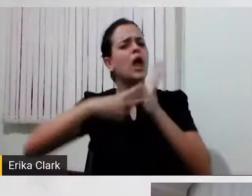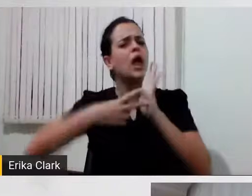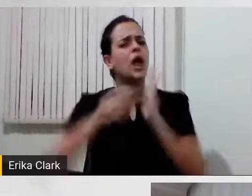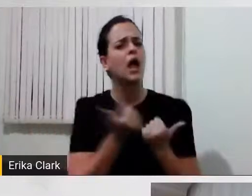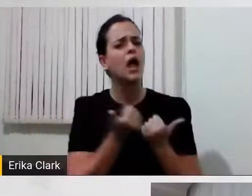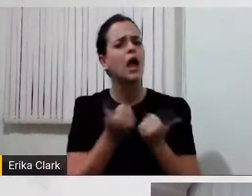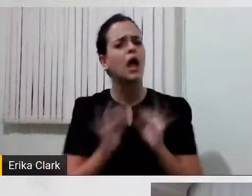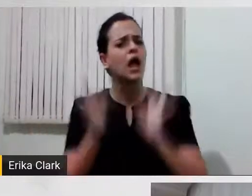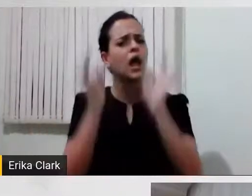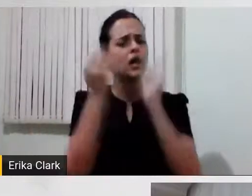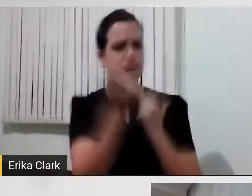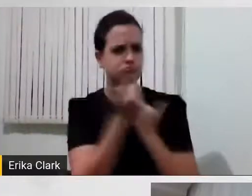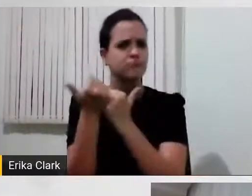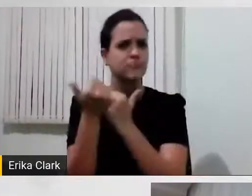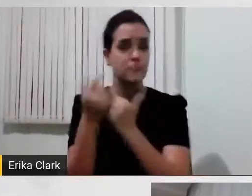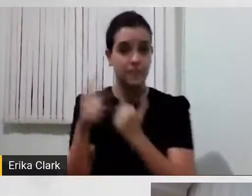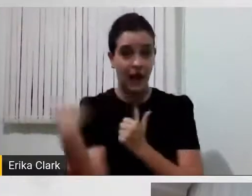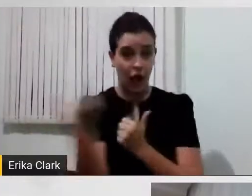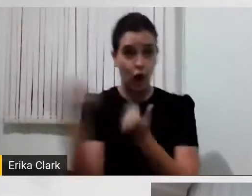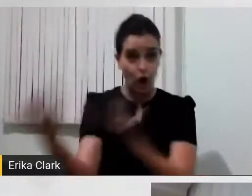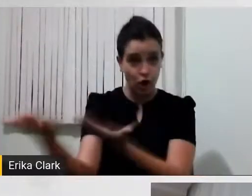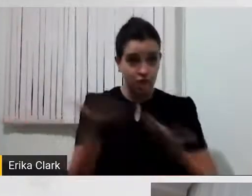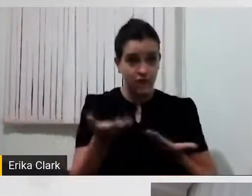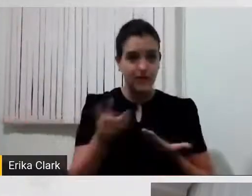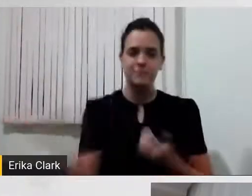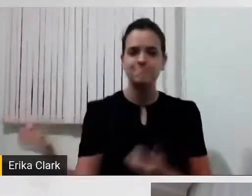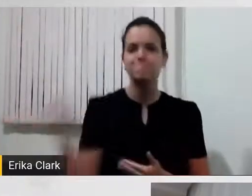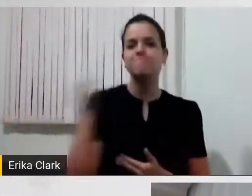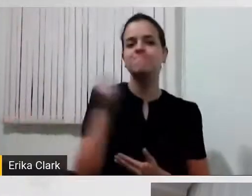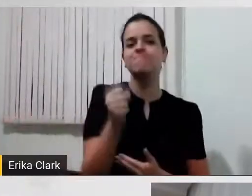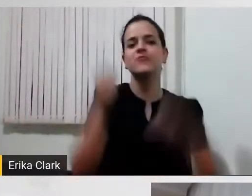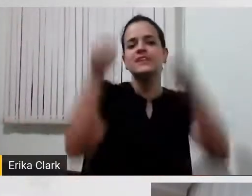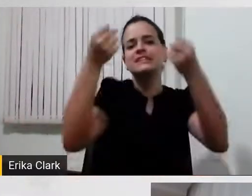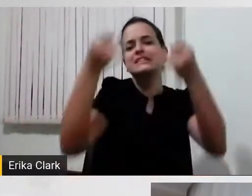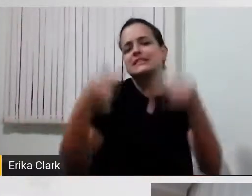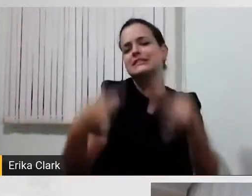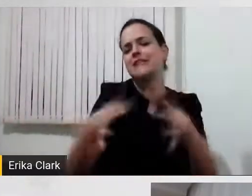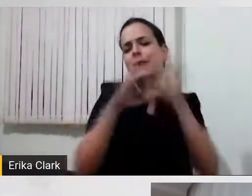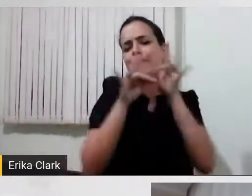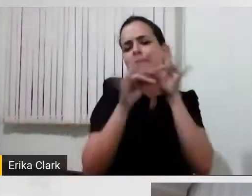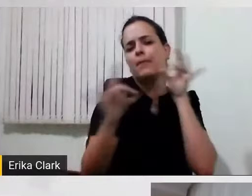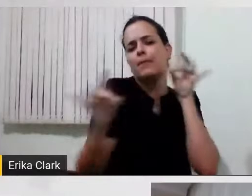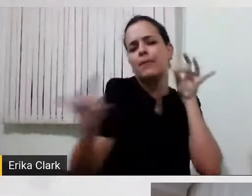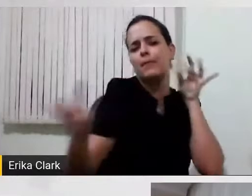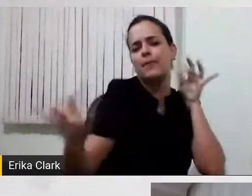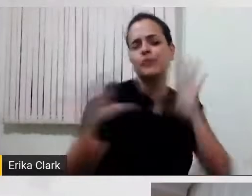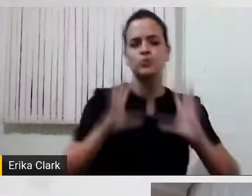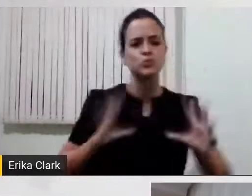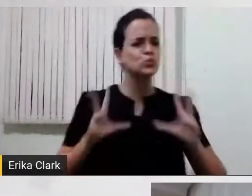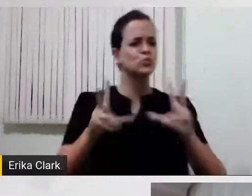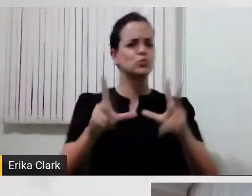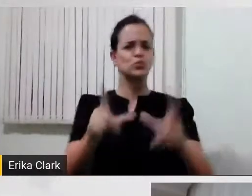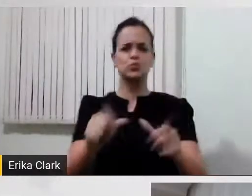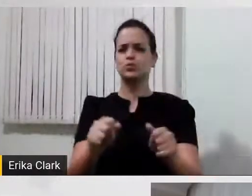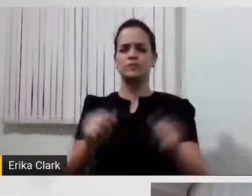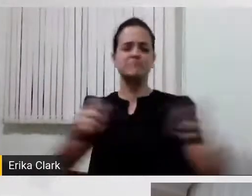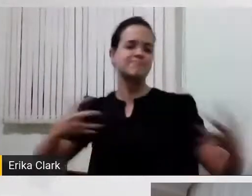A nossa convidada vai explicar para a gente tudo direitinho, todos os detalhes dessa maravilhosa tecnologia